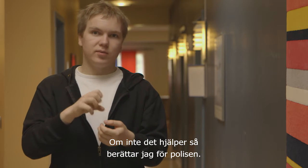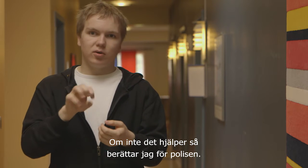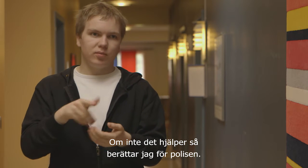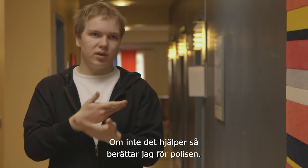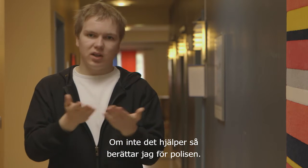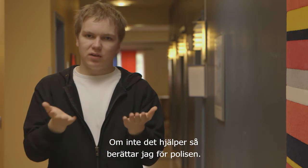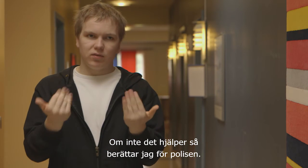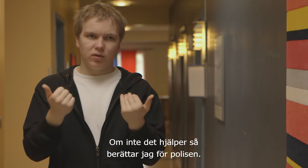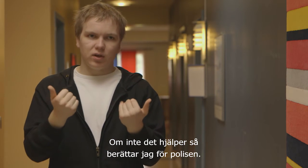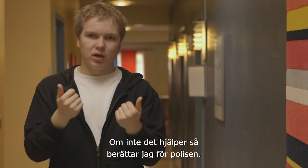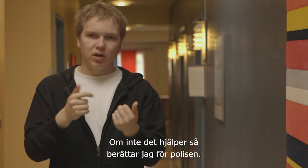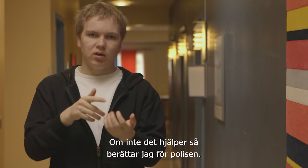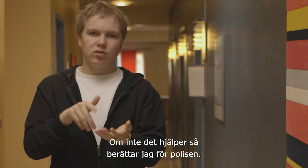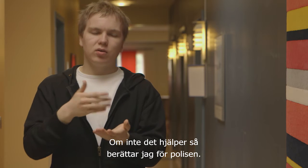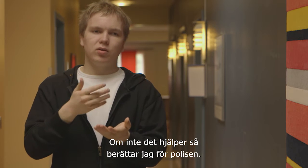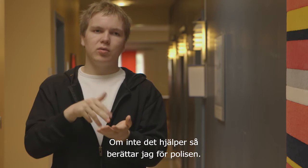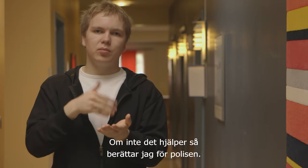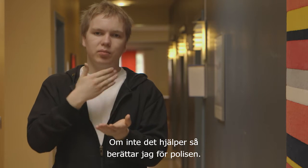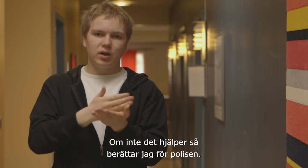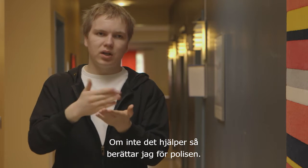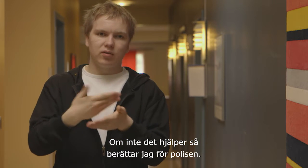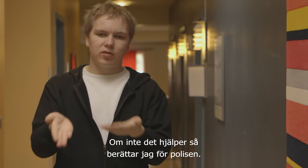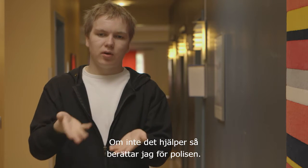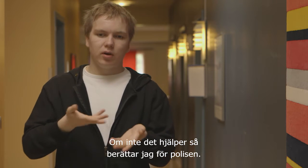Om inte det hjälper så berättar jag för polisen.